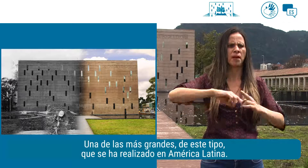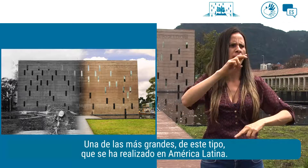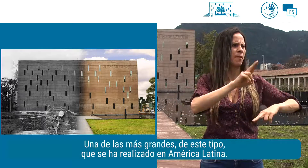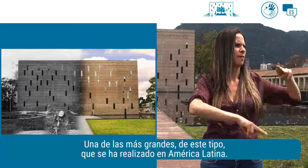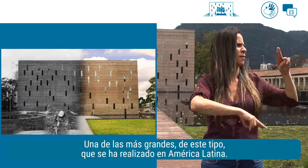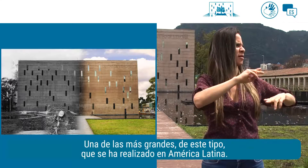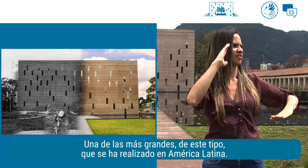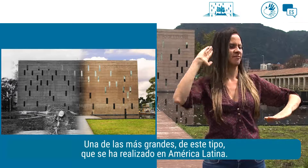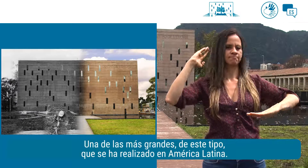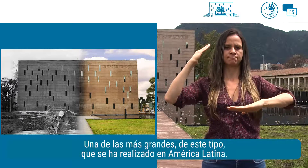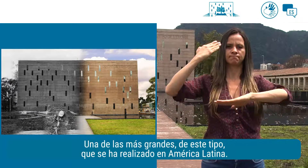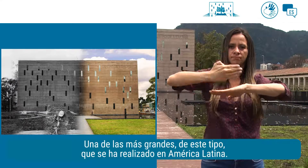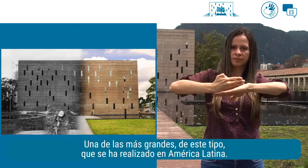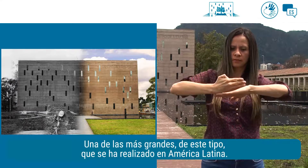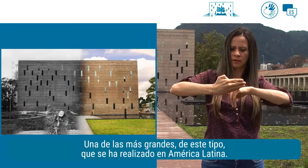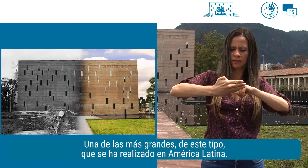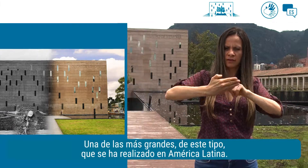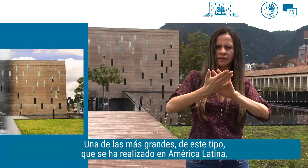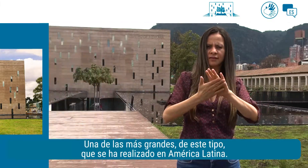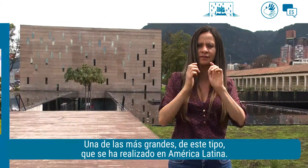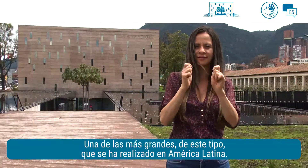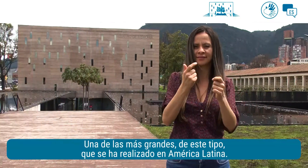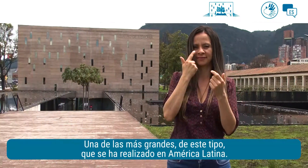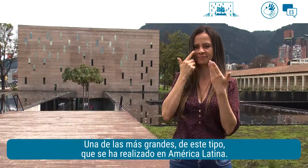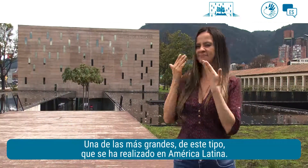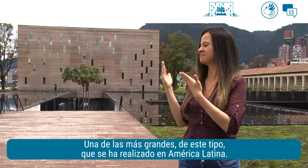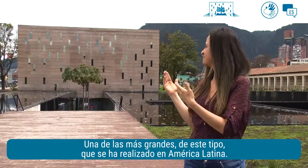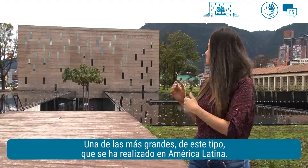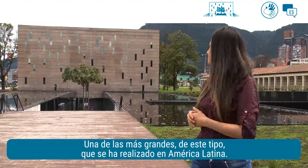grandes de ese tipo que se ha realizado en América Latina.